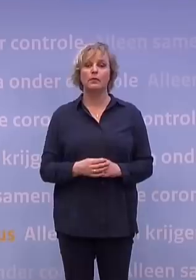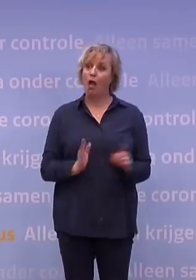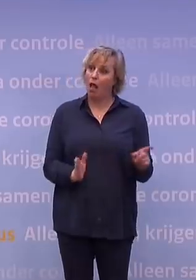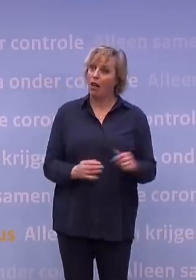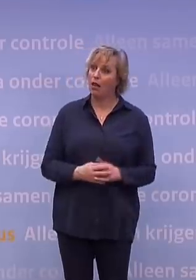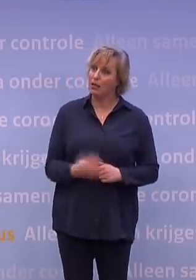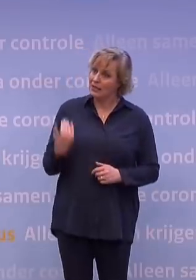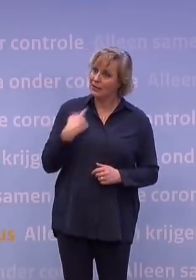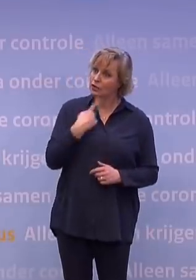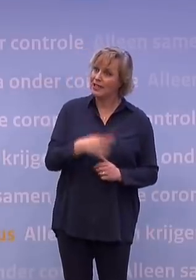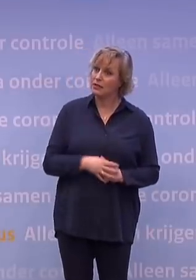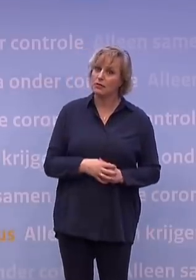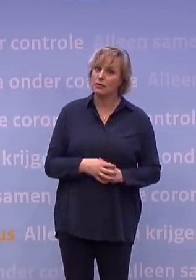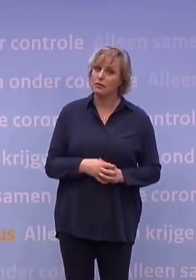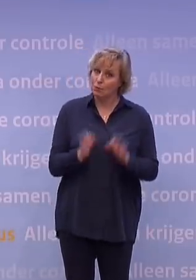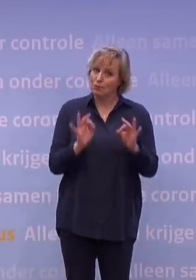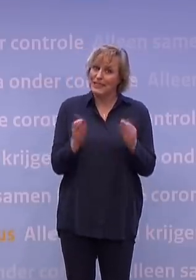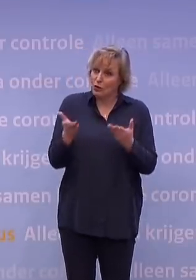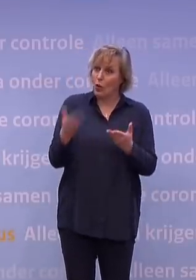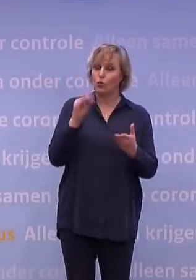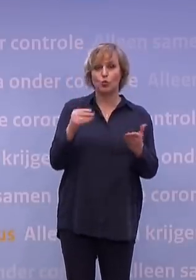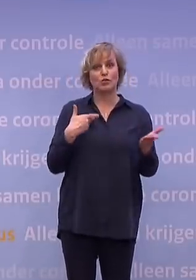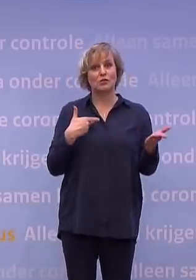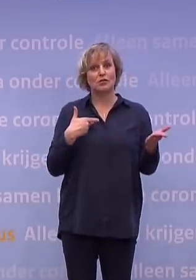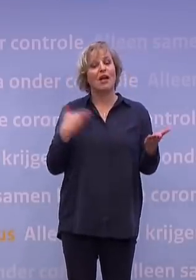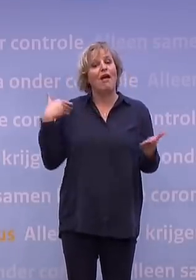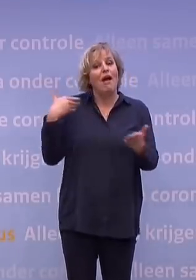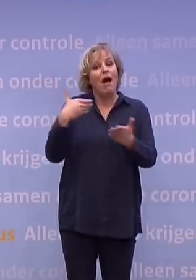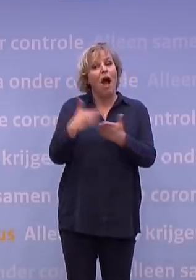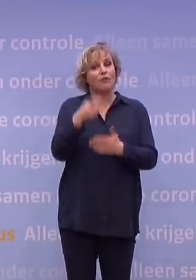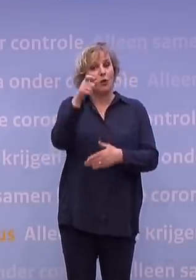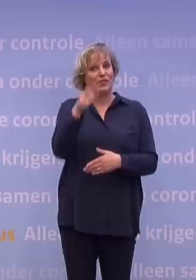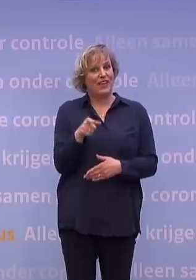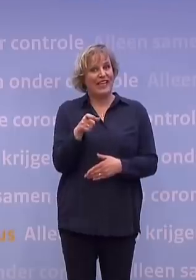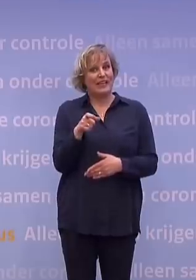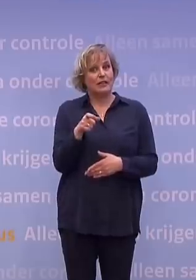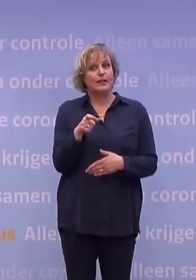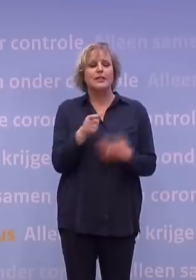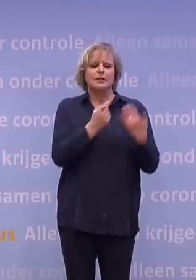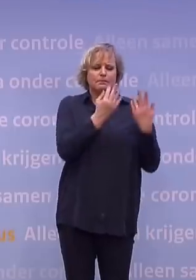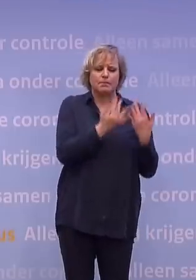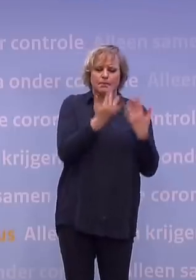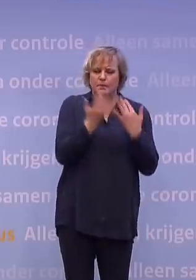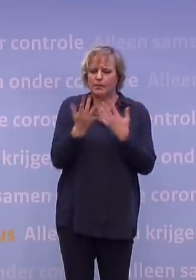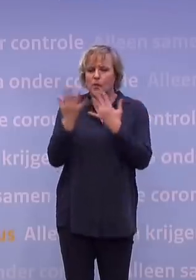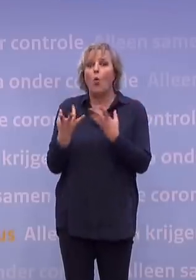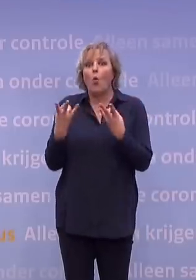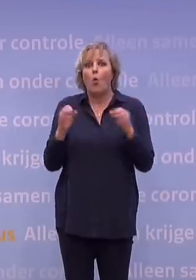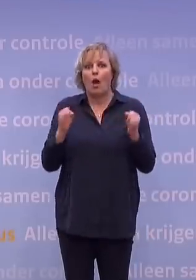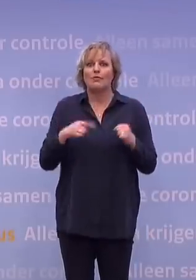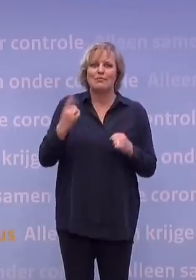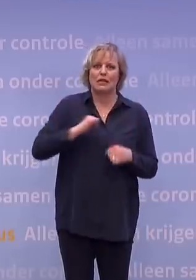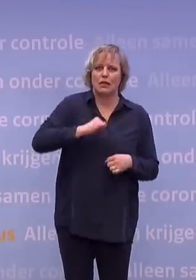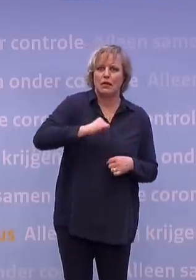we dus ook. Dat heb ik zojuist toegelicht. Dat is precies wat we doen. We hebben dus de afgelopen week eindeloos sommetjes gemaakt hoe we dat zouden kunnen versnellen.